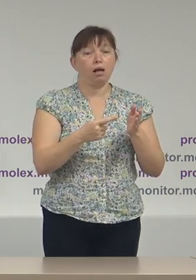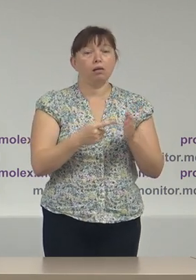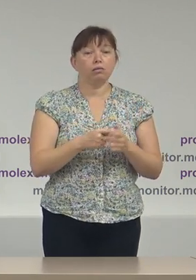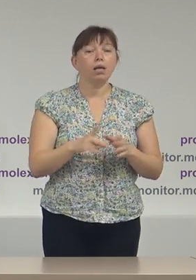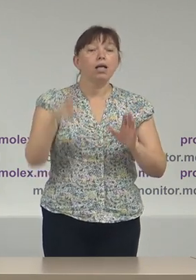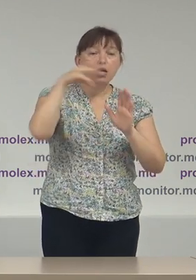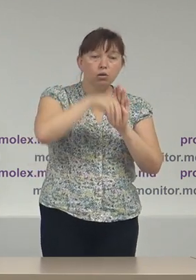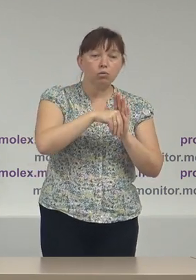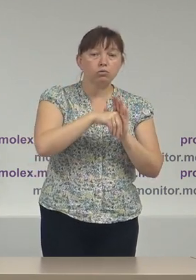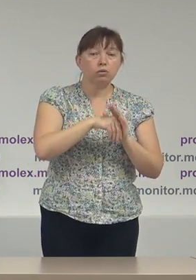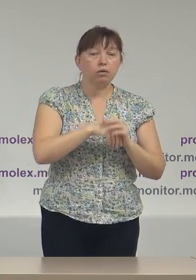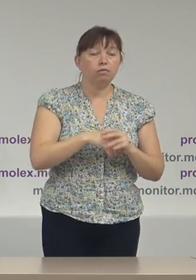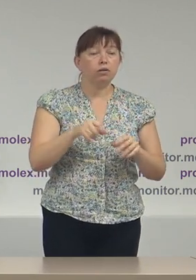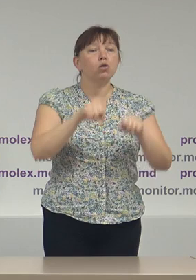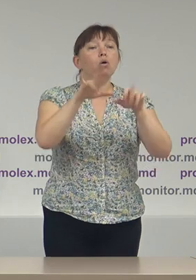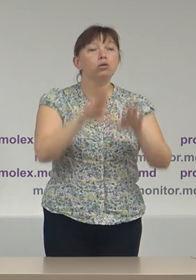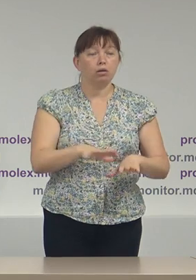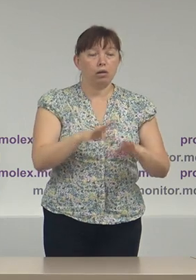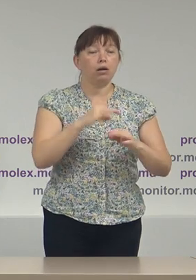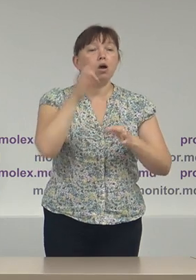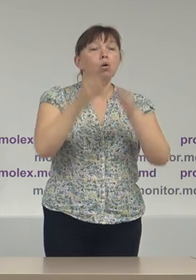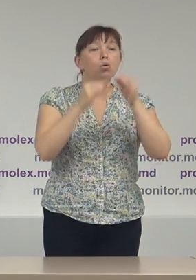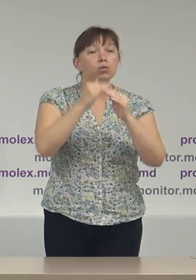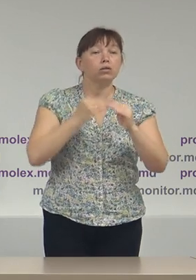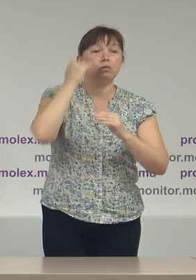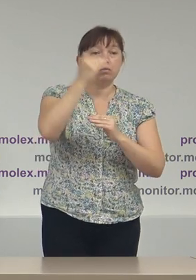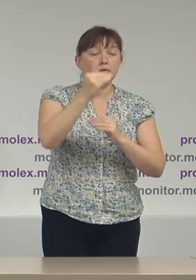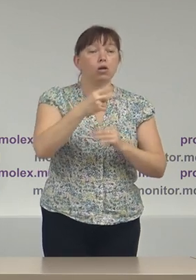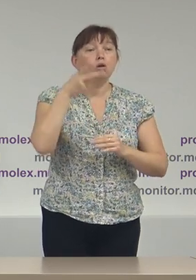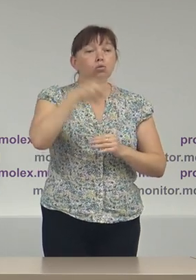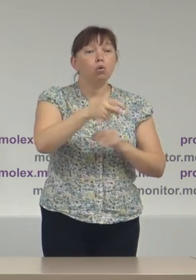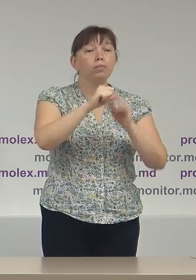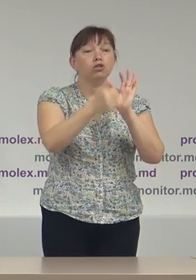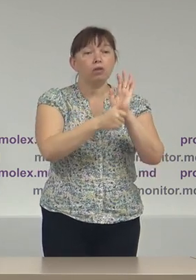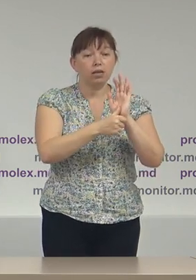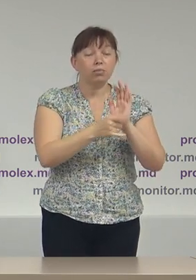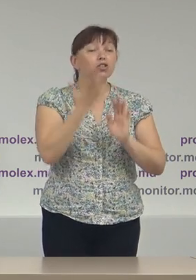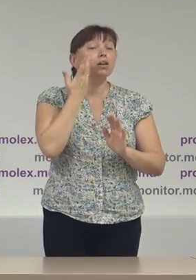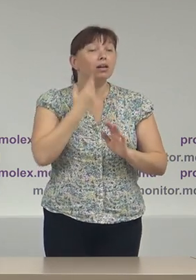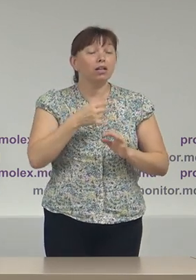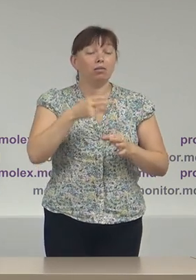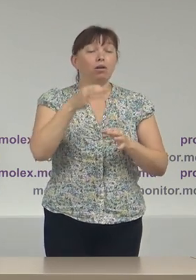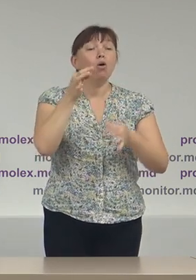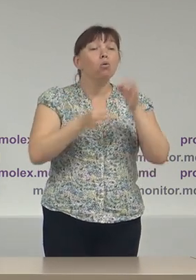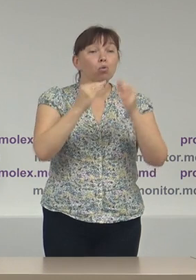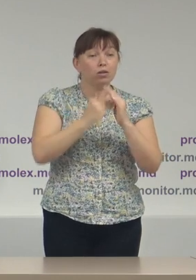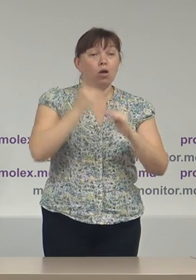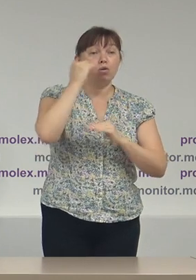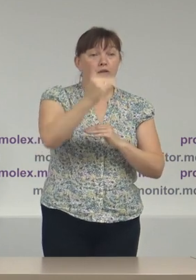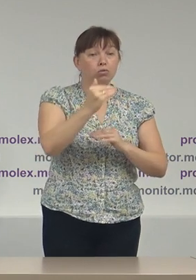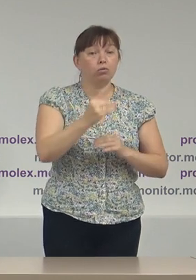inclusiv în hotărârea Curții Constitucionale din 2016, atunci când Curtea Constitucională